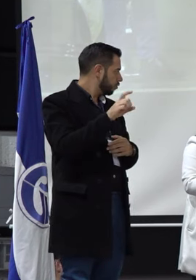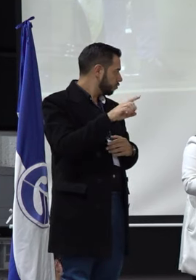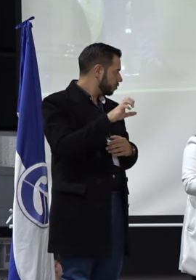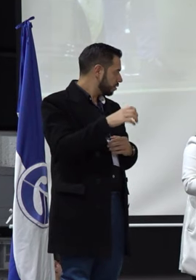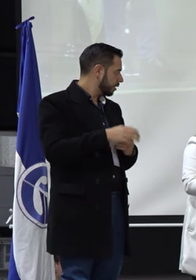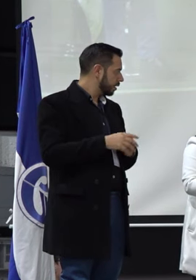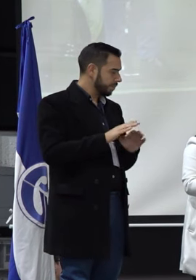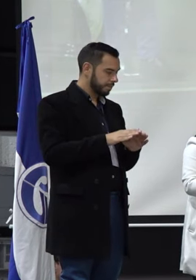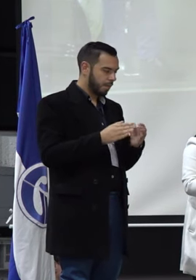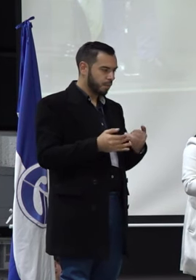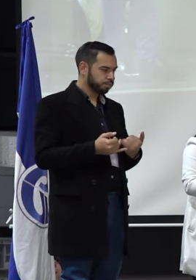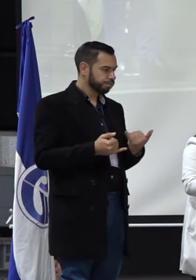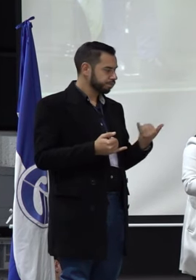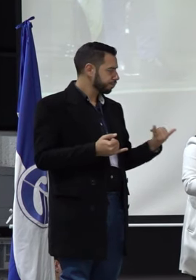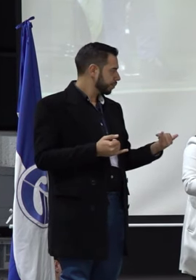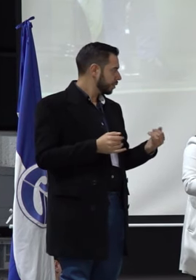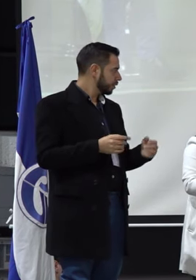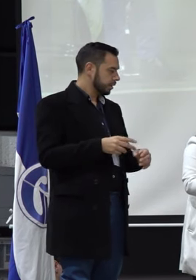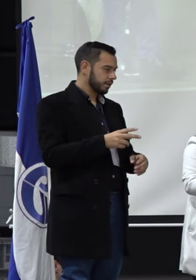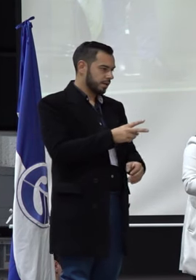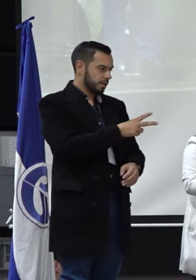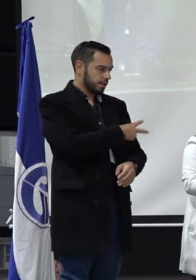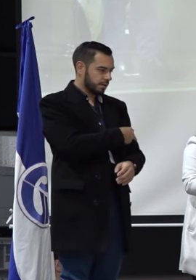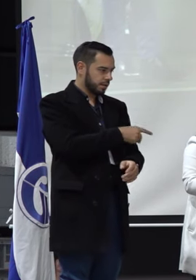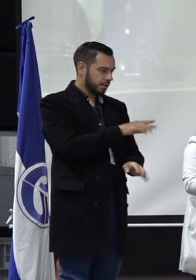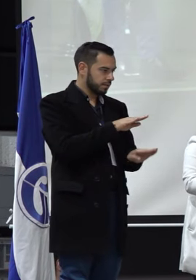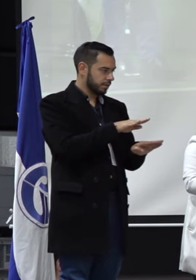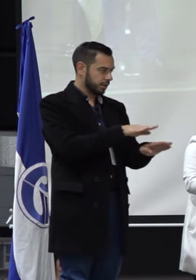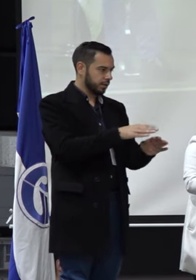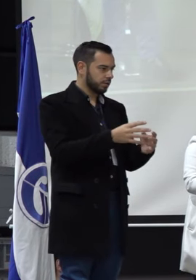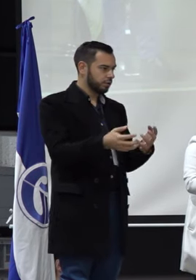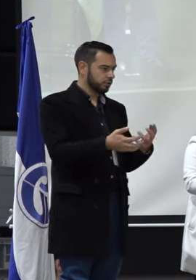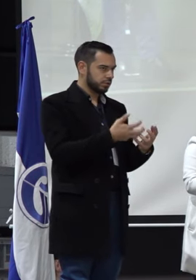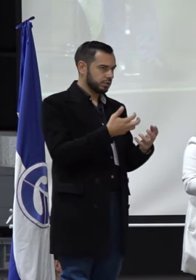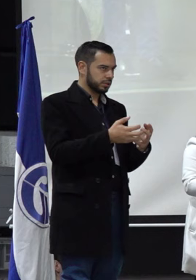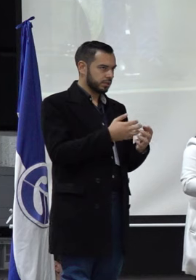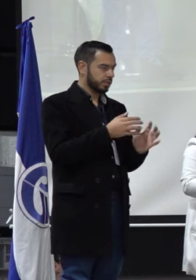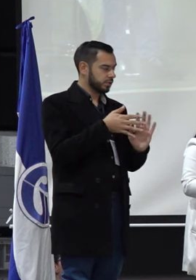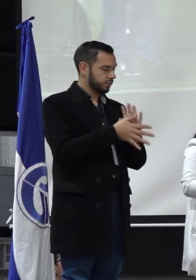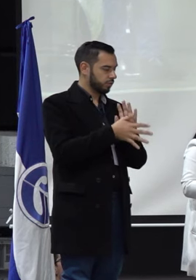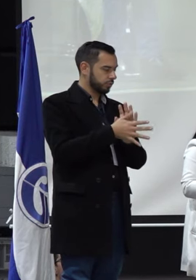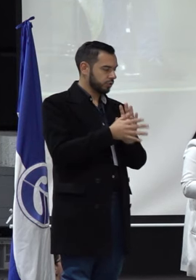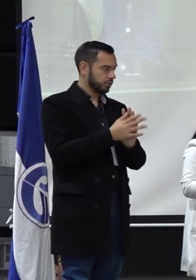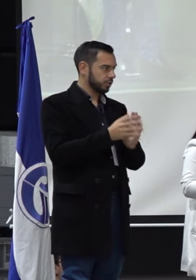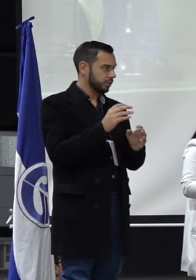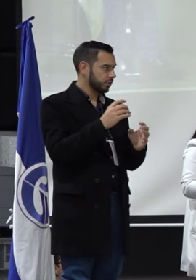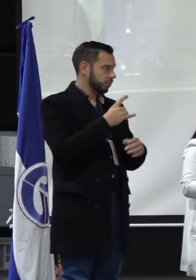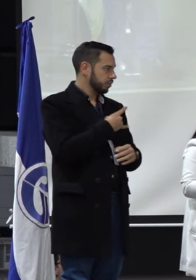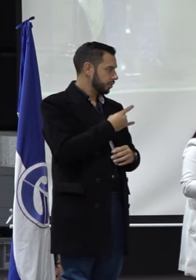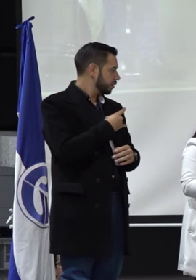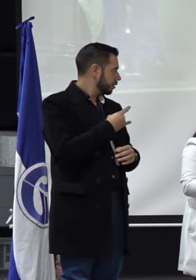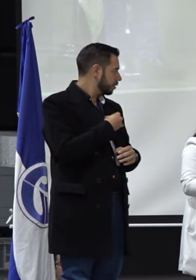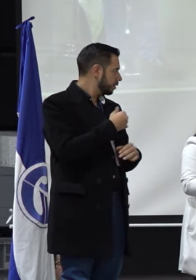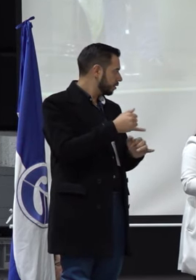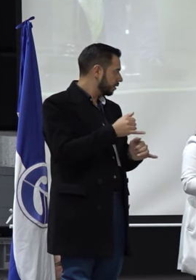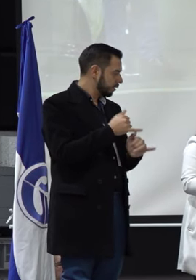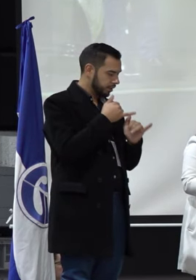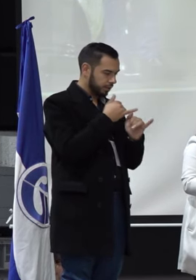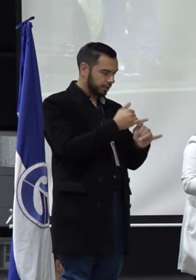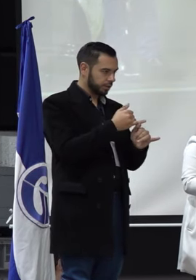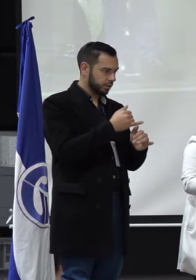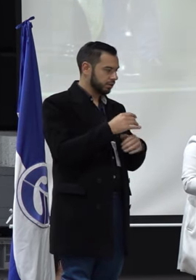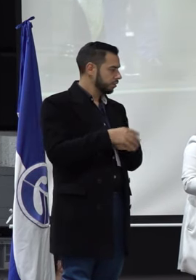En la mesa también contamos con un delegado de la Subdirección de Sistemas de la Información de la Universidad, el ingeniero Ulger Garavito